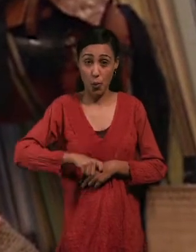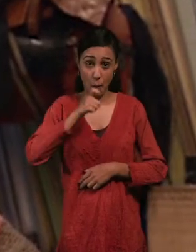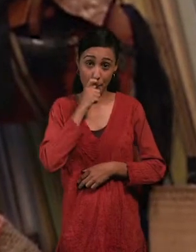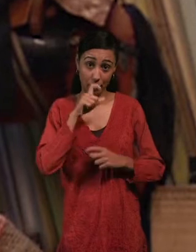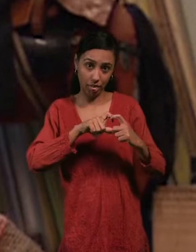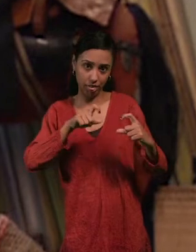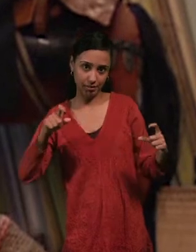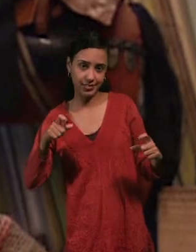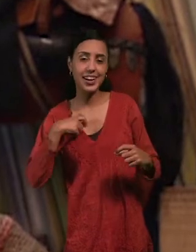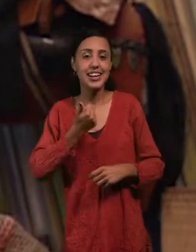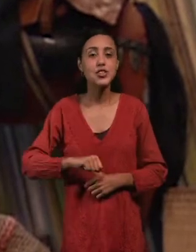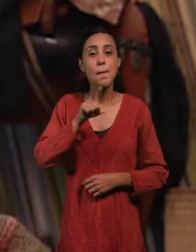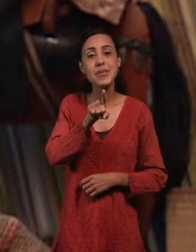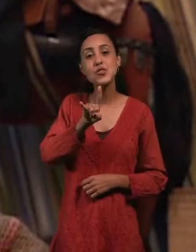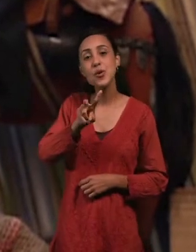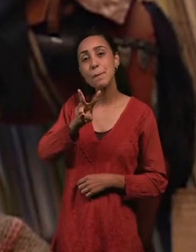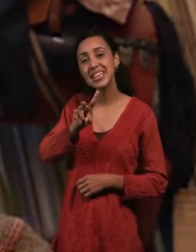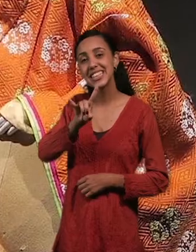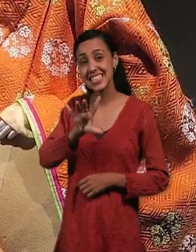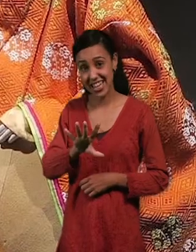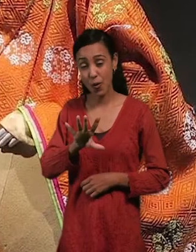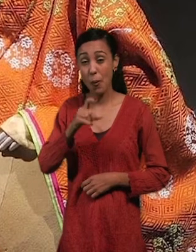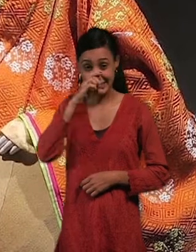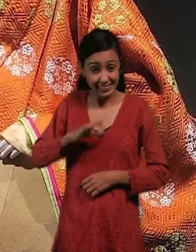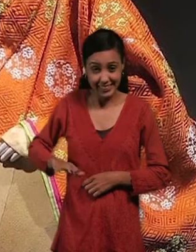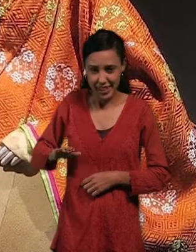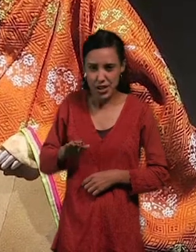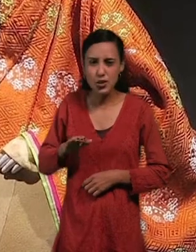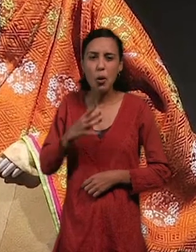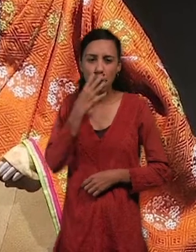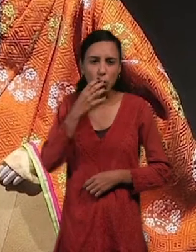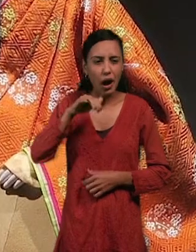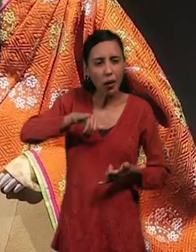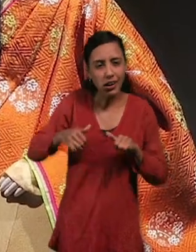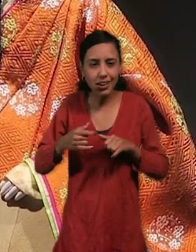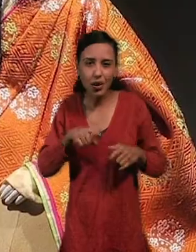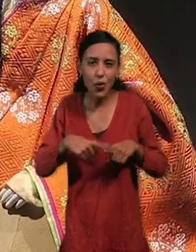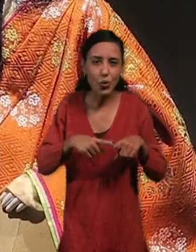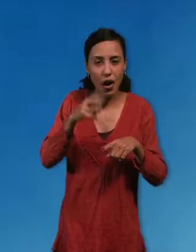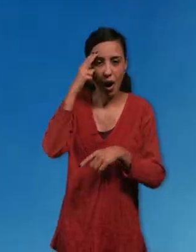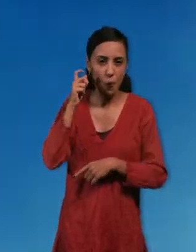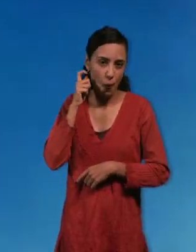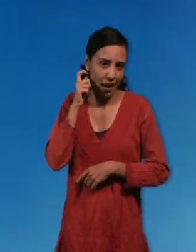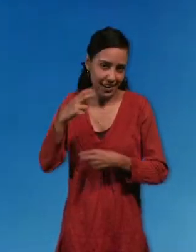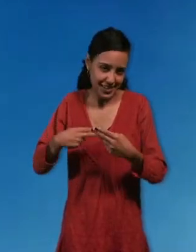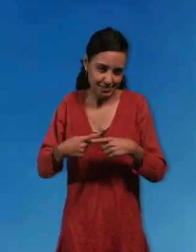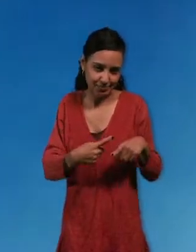en 1925 y desde muy chico construía marionetas con su abuela y montaba espectáculos. Su carrera